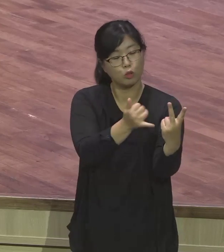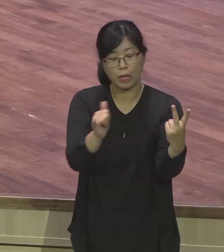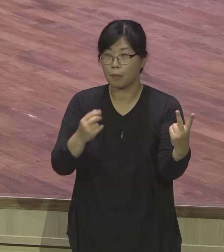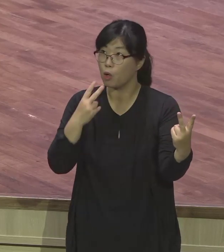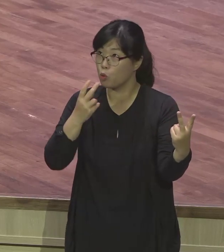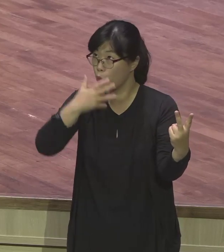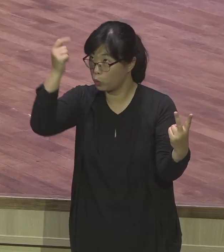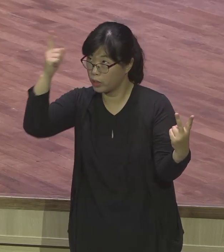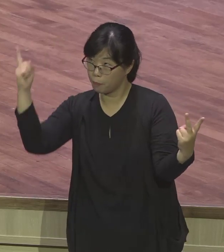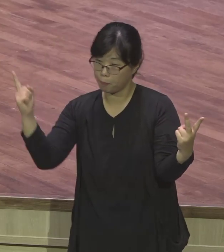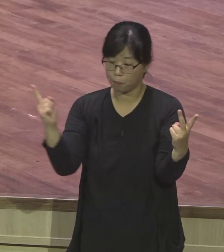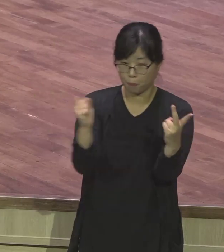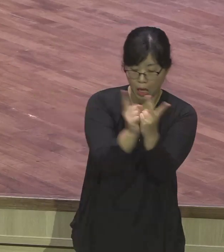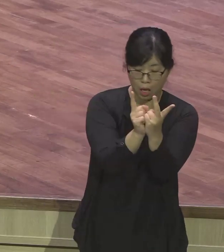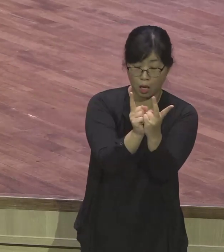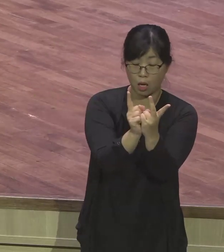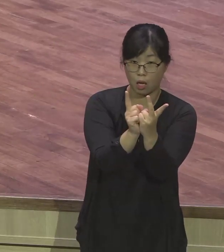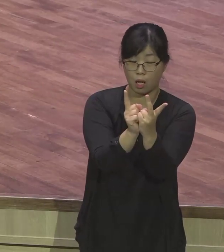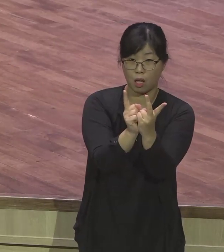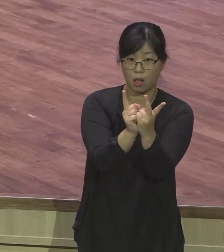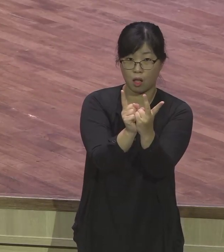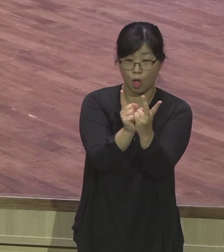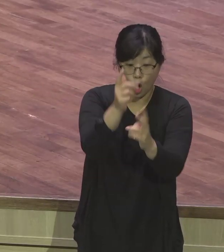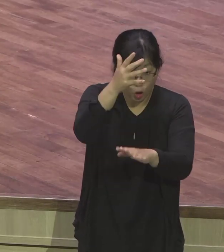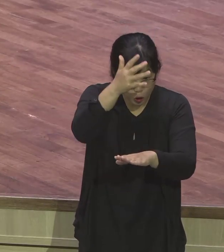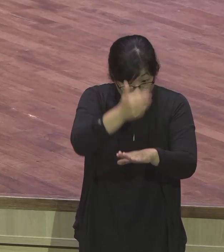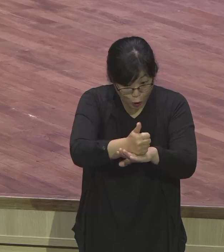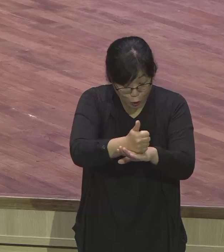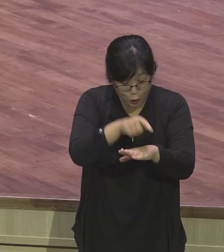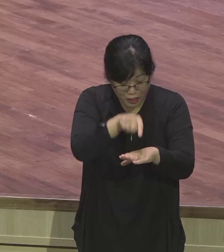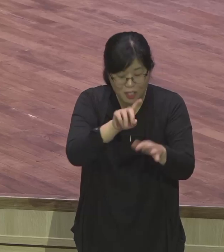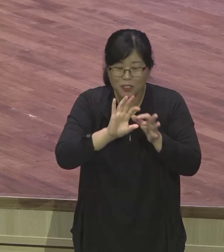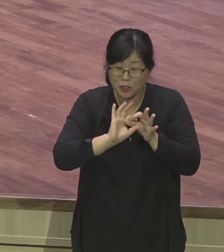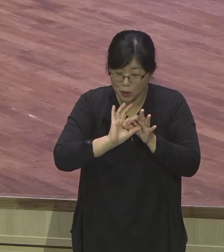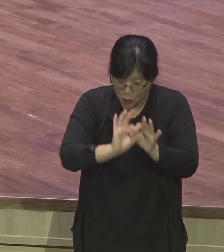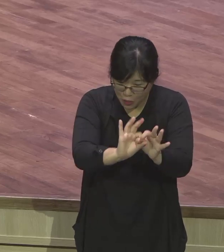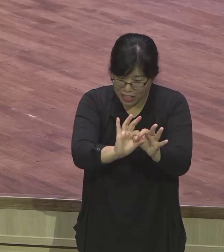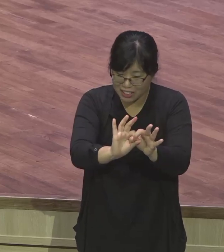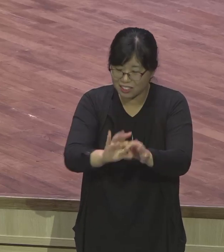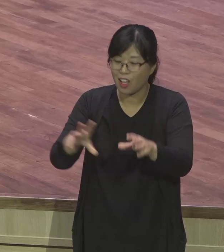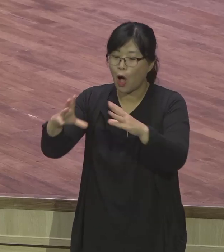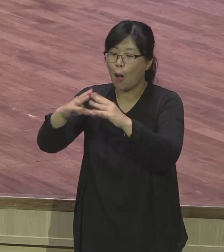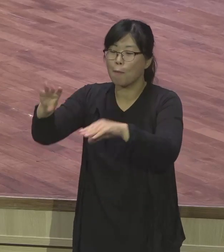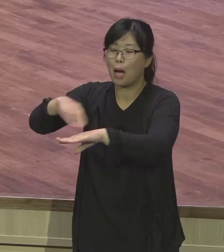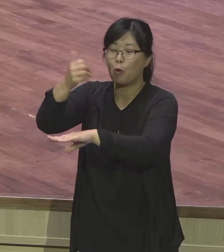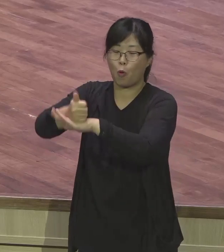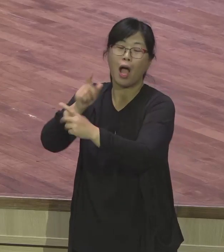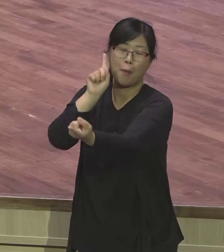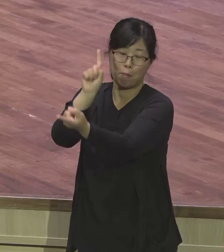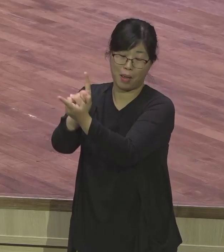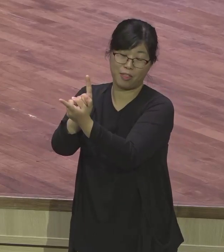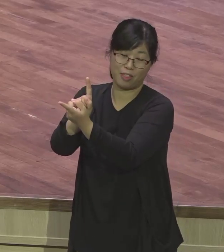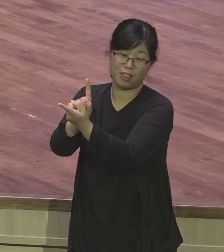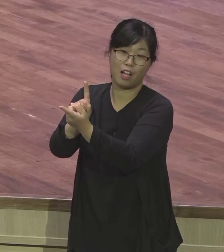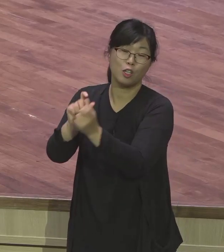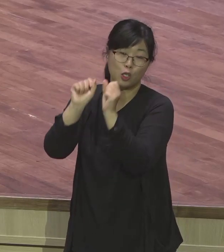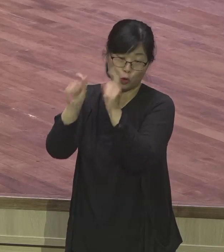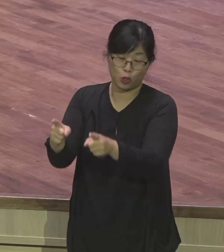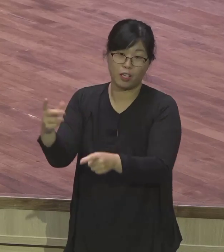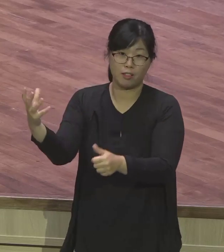바로왕과 연결고리가 되죠. 연결 역할입니다. 중요한 만남이죠. 6절에서 8절 보면 두 관원장의 꿈을 꾸는데